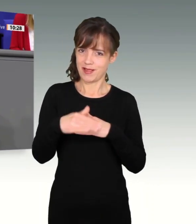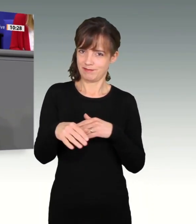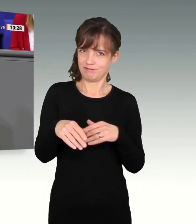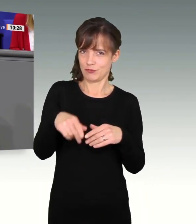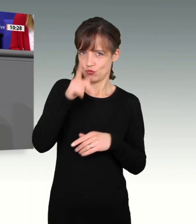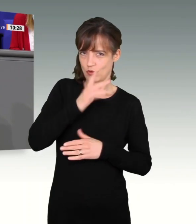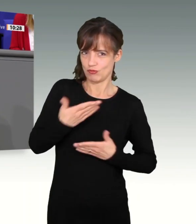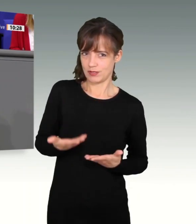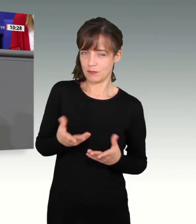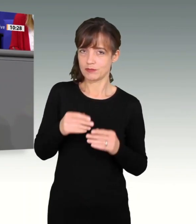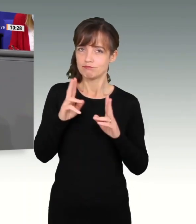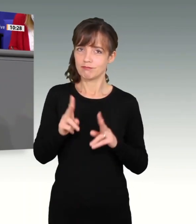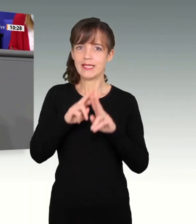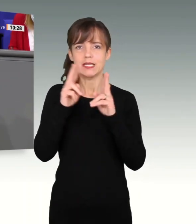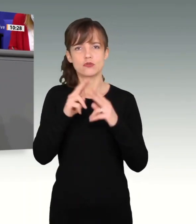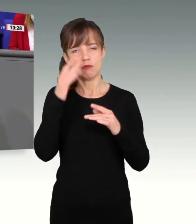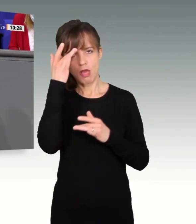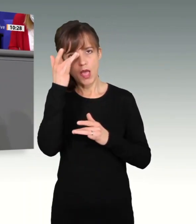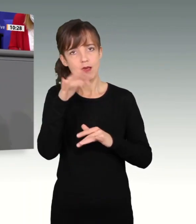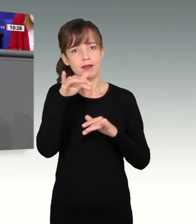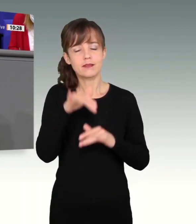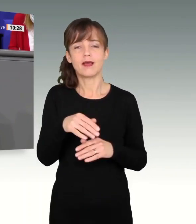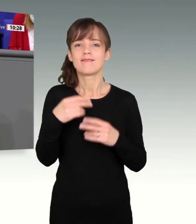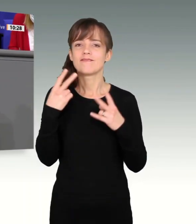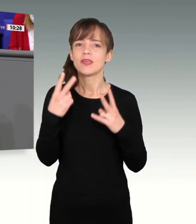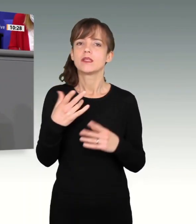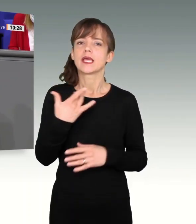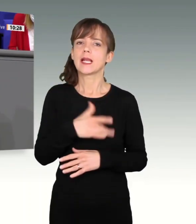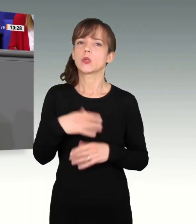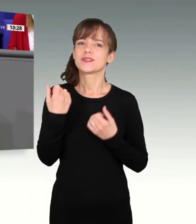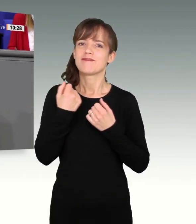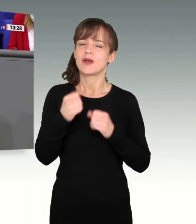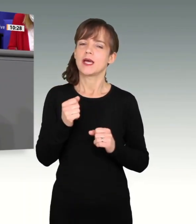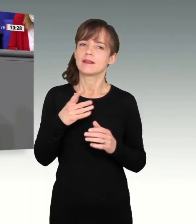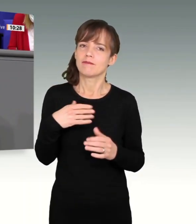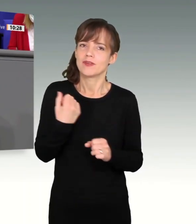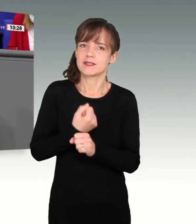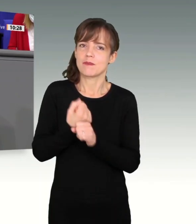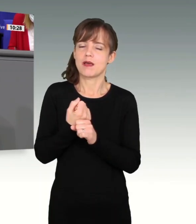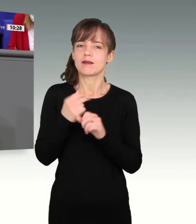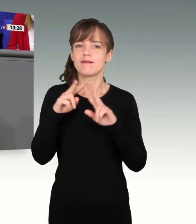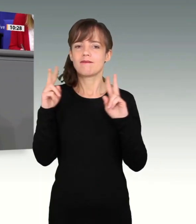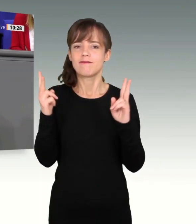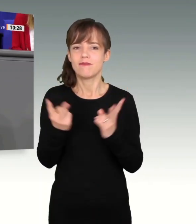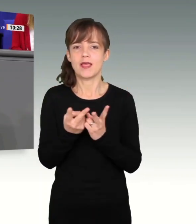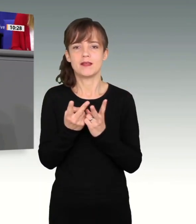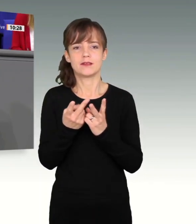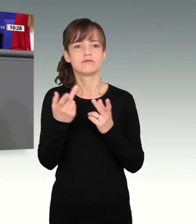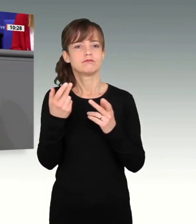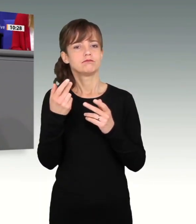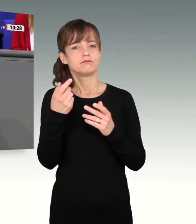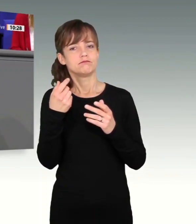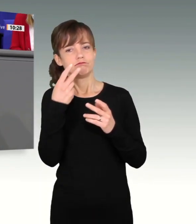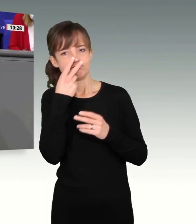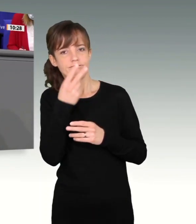anerkannten Position ein Beitrag zur Religionsfreiheit und zur weltanschaulichen Freiheit insgesamt so wertvoll.